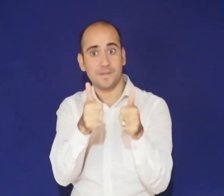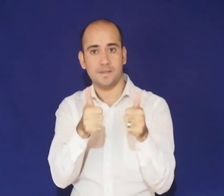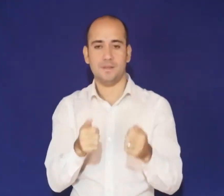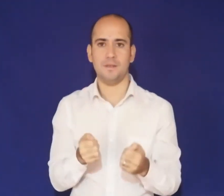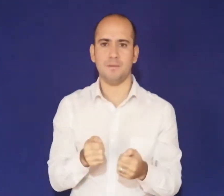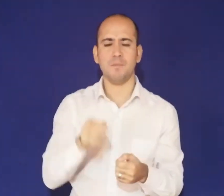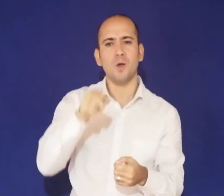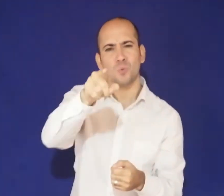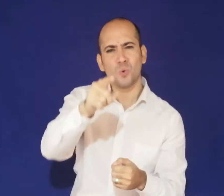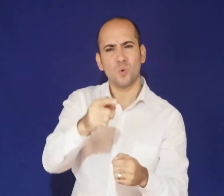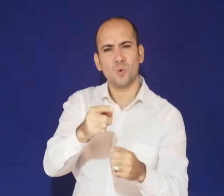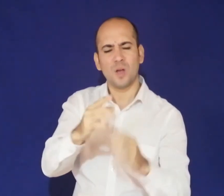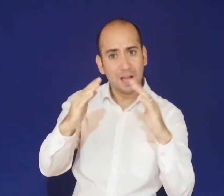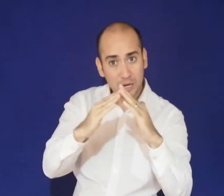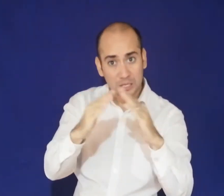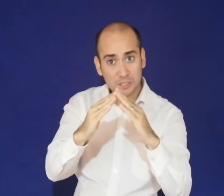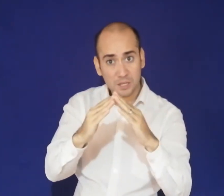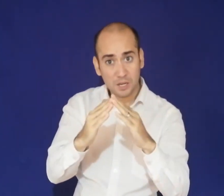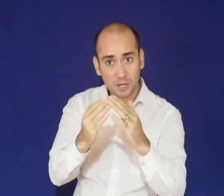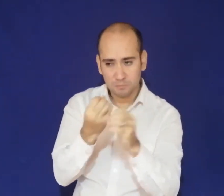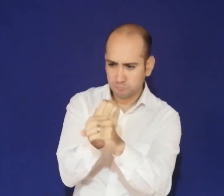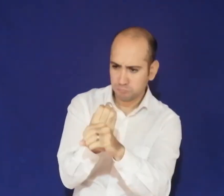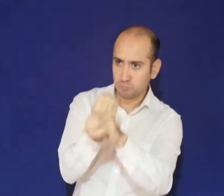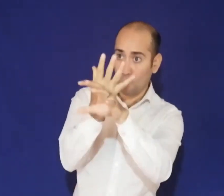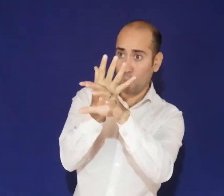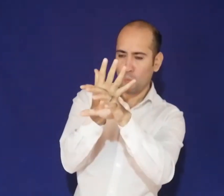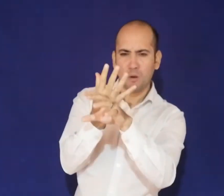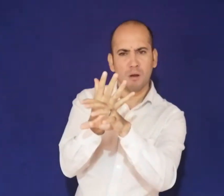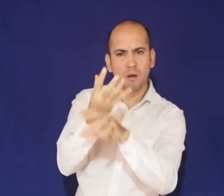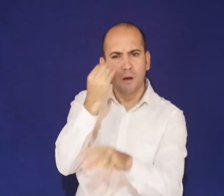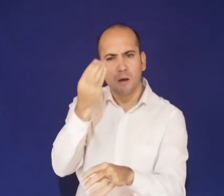puedes estudiar por cámara. Pum,